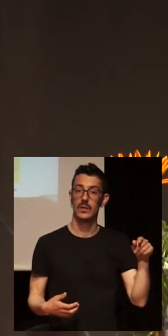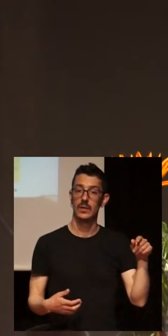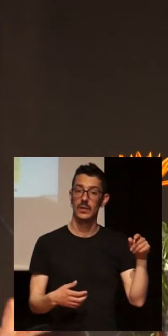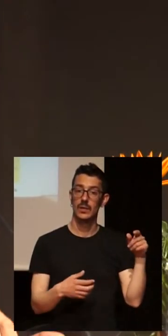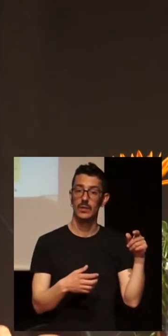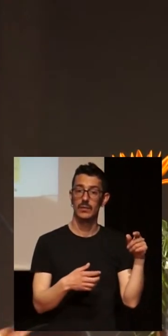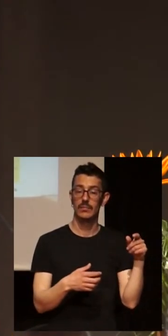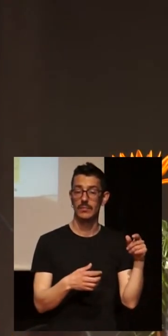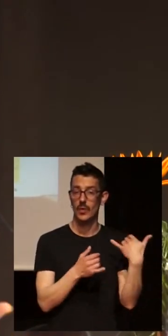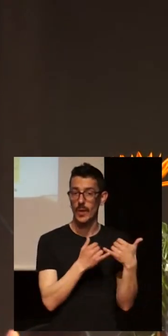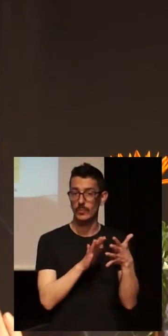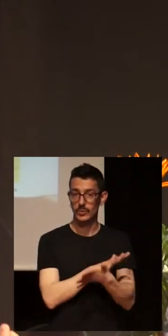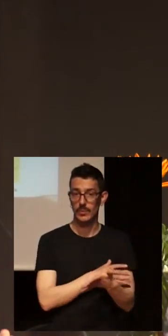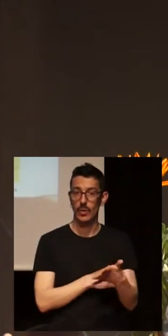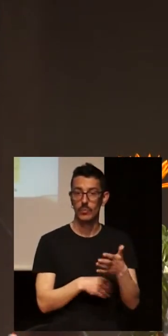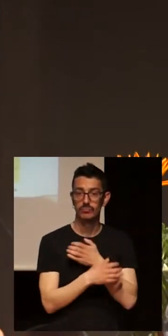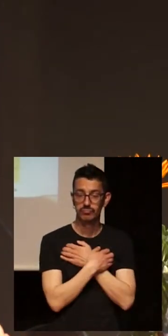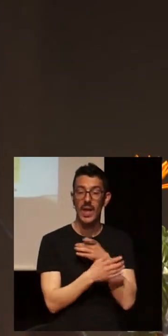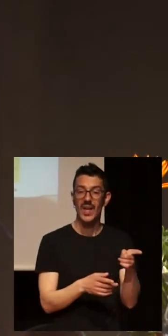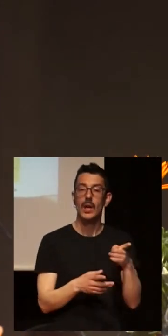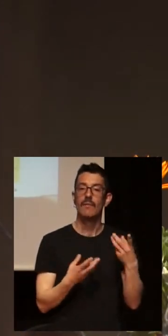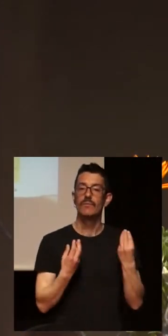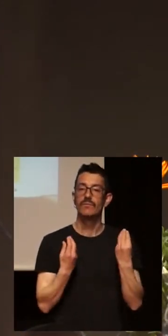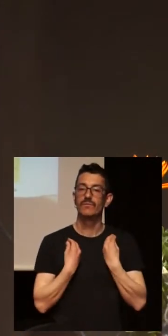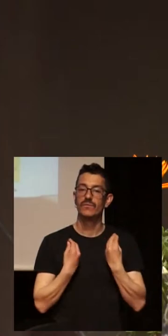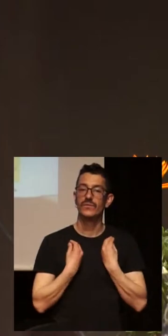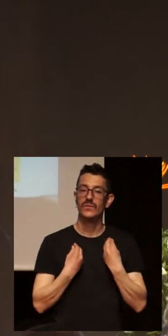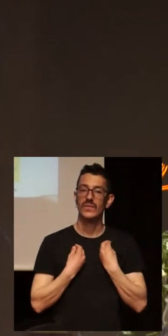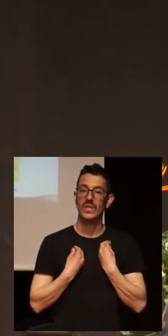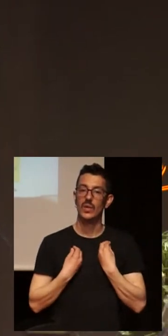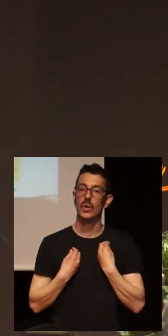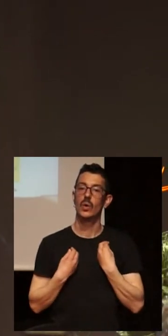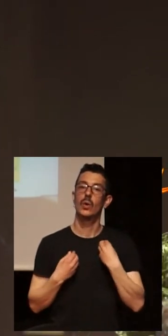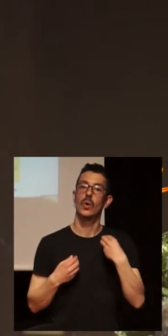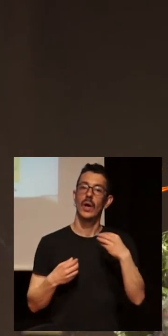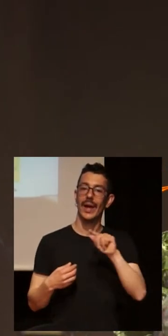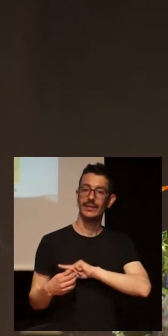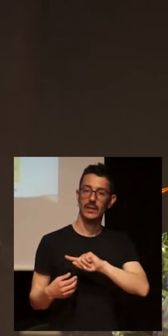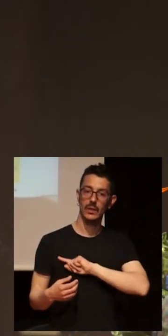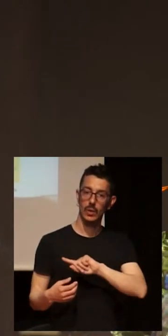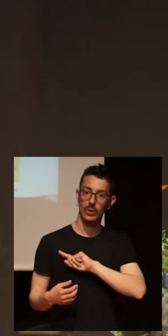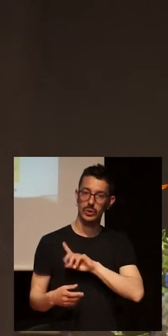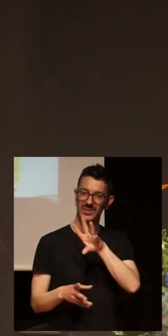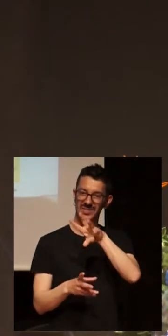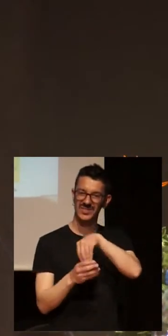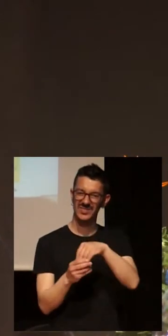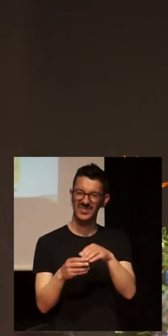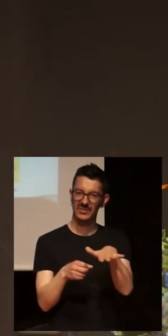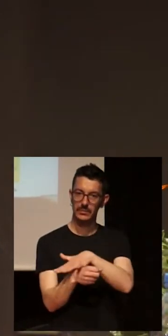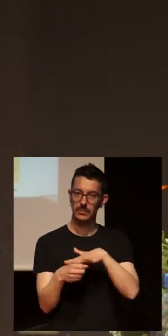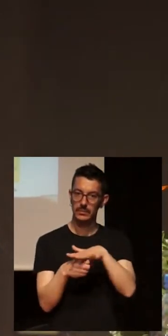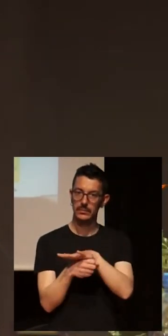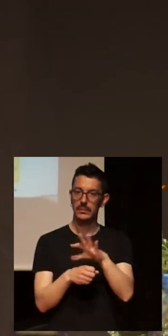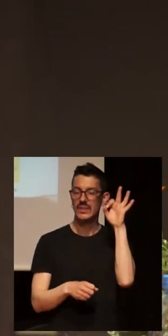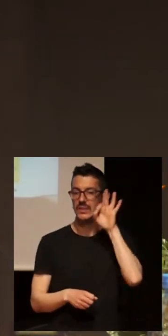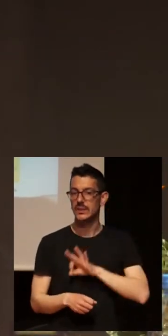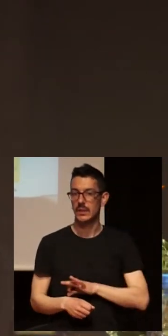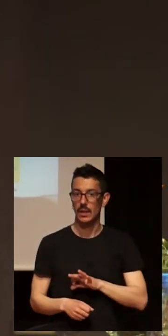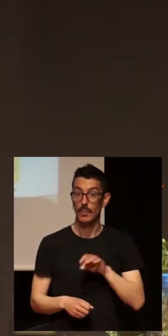pero es de los pocos bioéticos en temas de SIDA que tenemos, una frase que enuncia antes del 2000, que